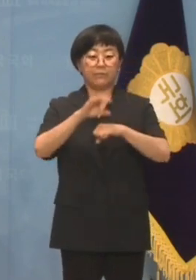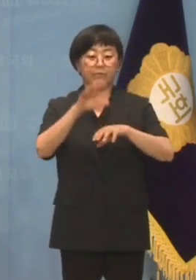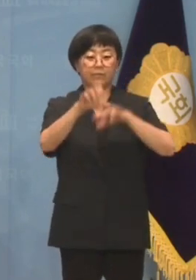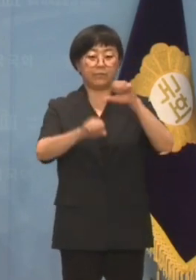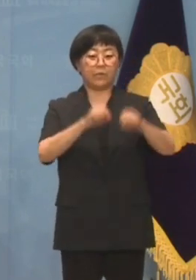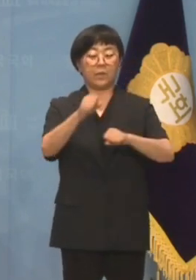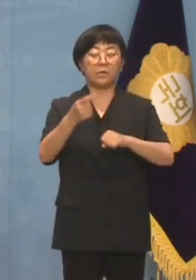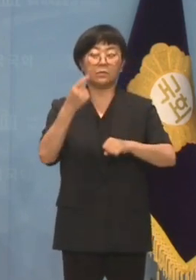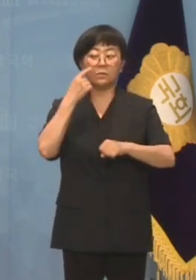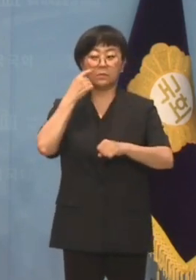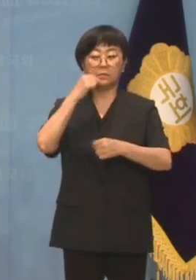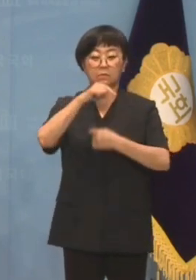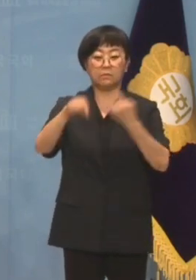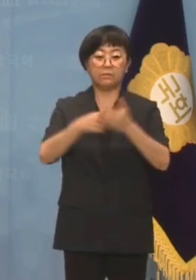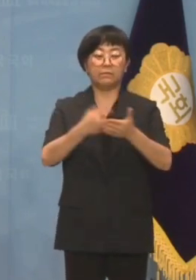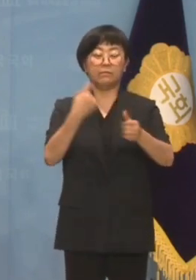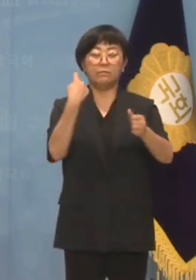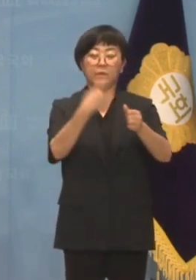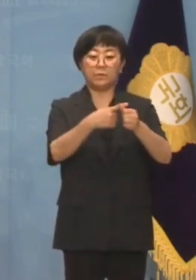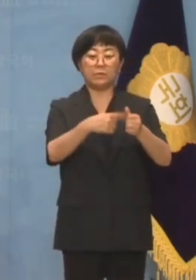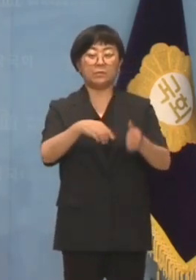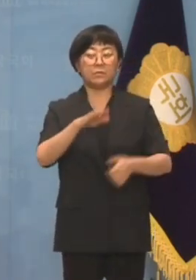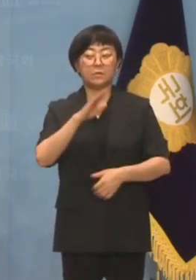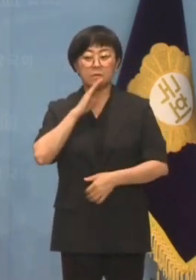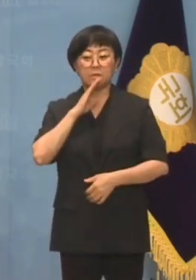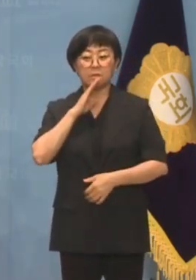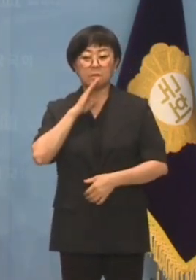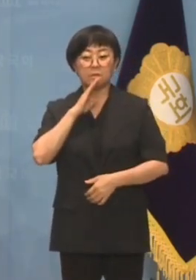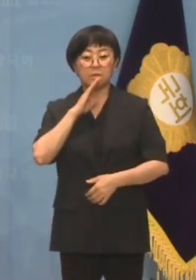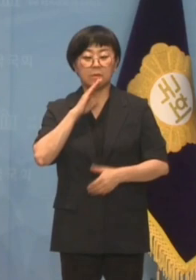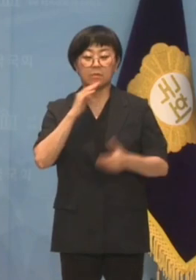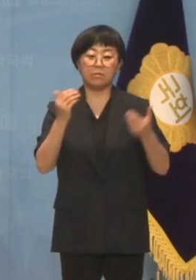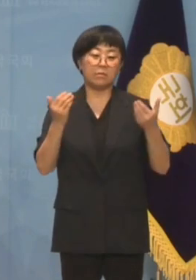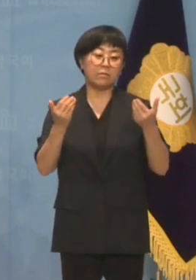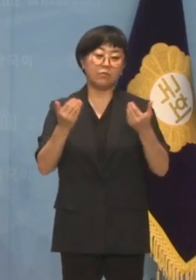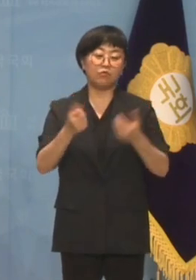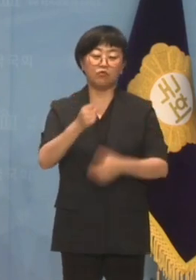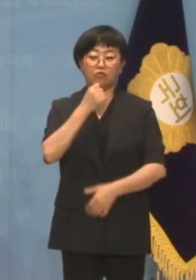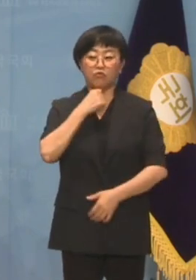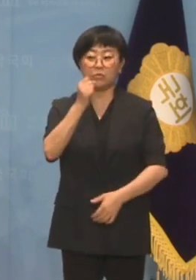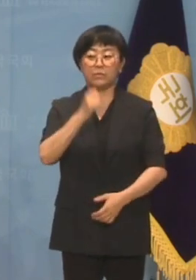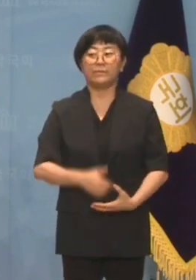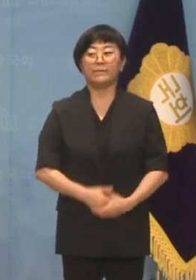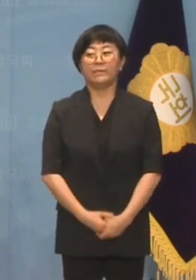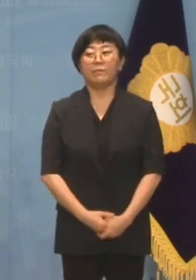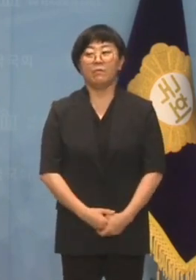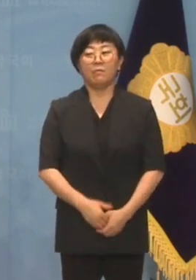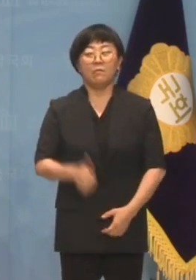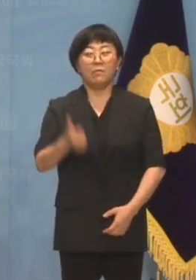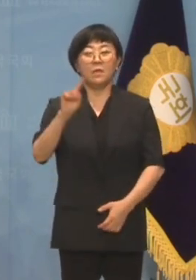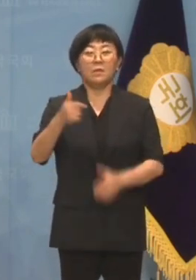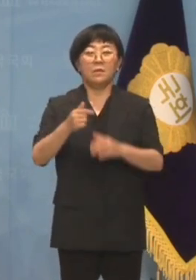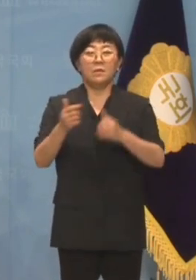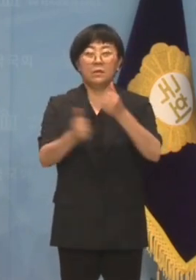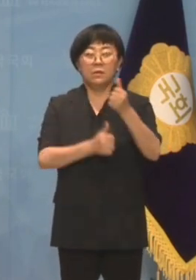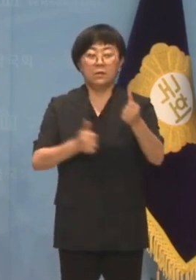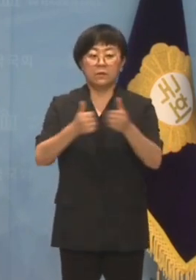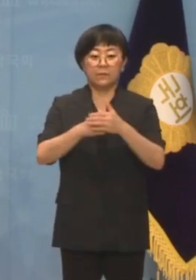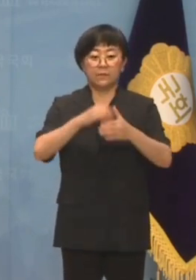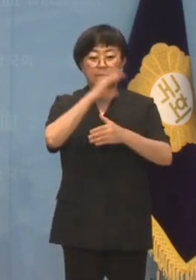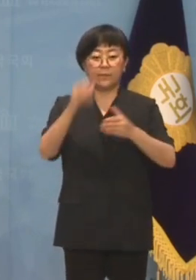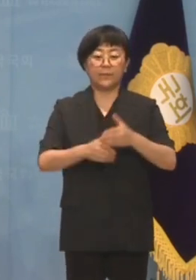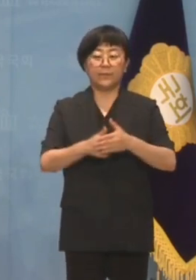장악 시도를 운운하며 비판하는 것은 그야말로 적반하장입니다. 한상혁 위원장에 대한